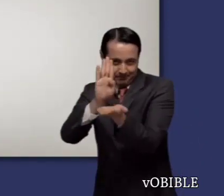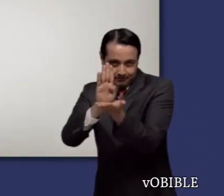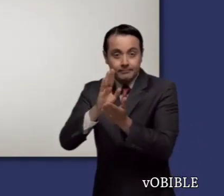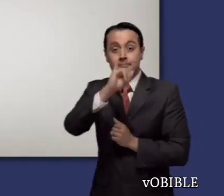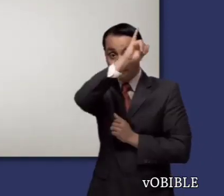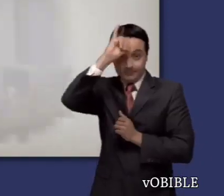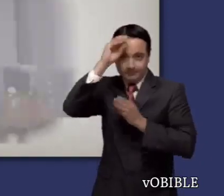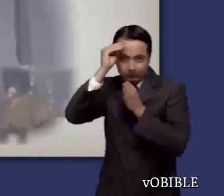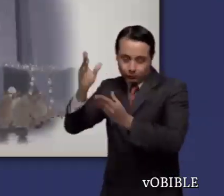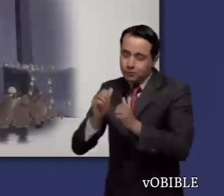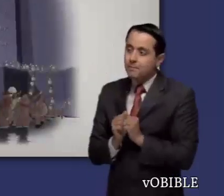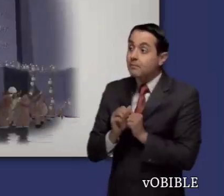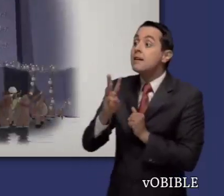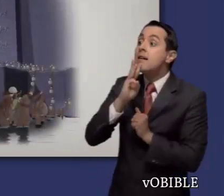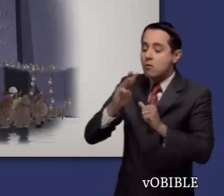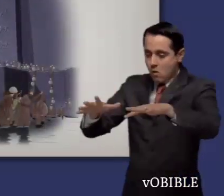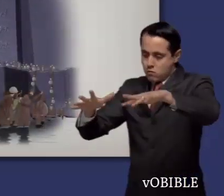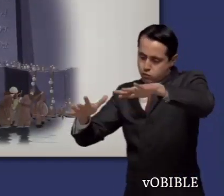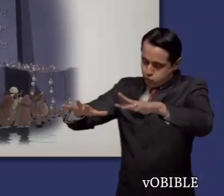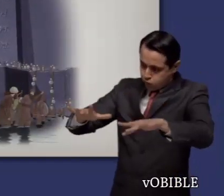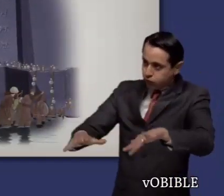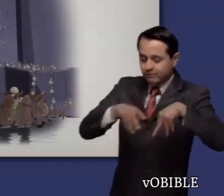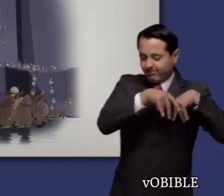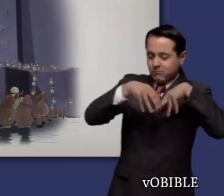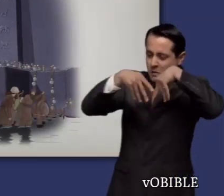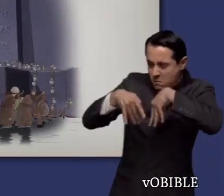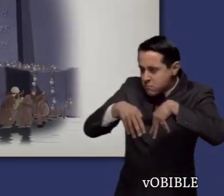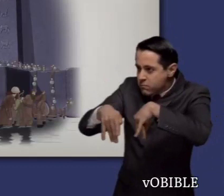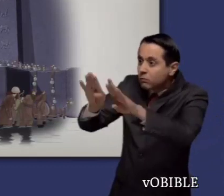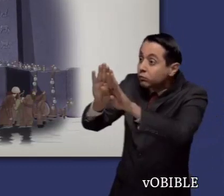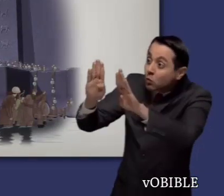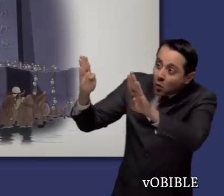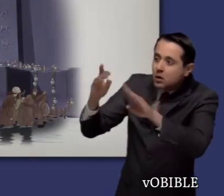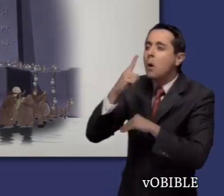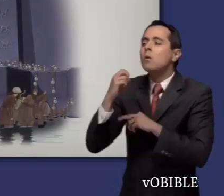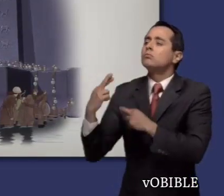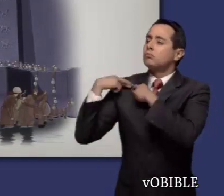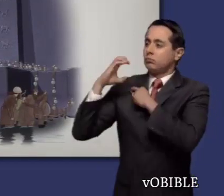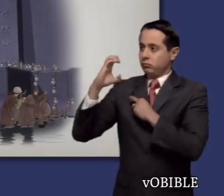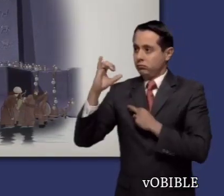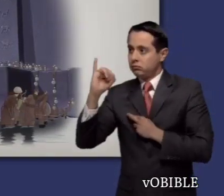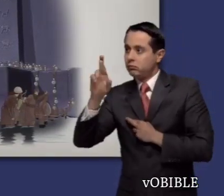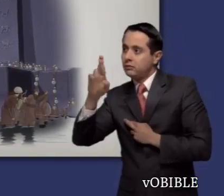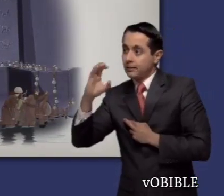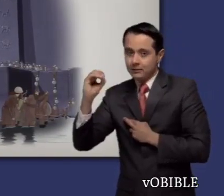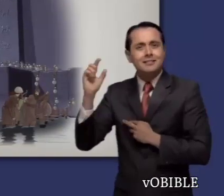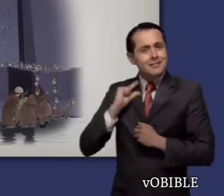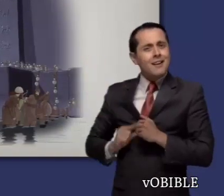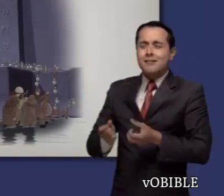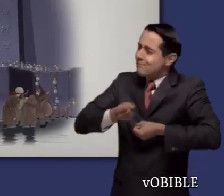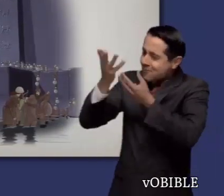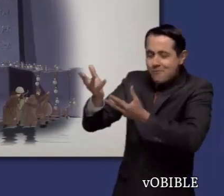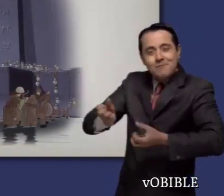¿Lo sabía? La profecía de Isaías respecto a la caída de Babilonia, daba detalles sobre la forma como sería